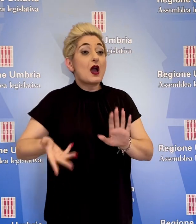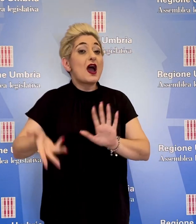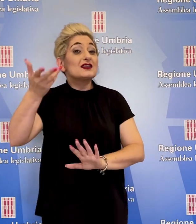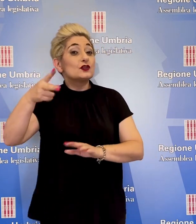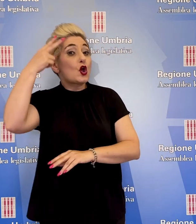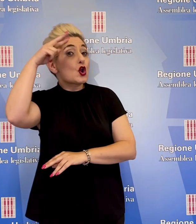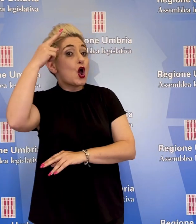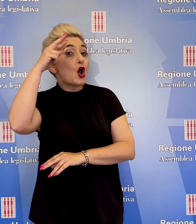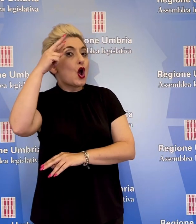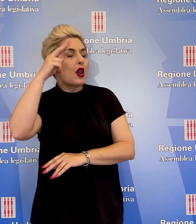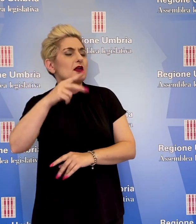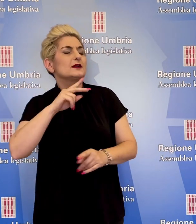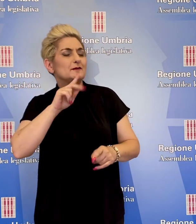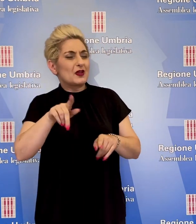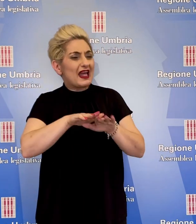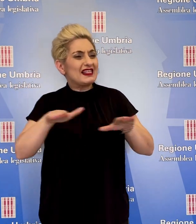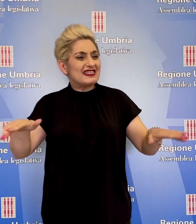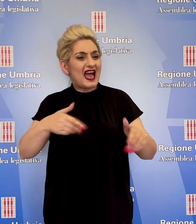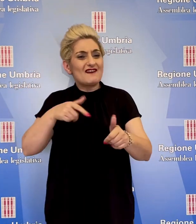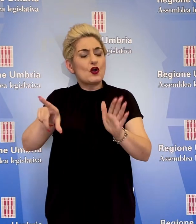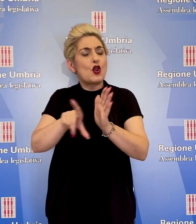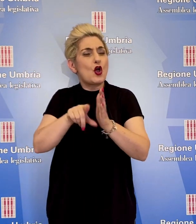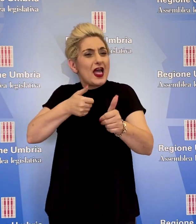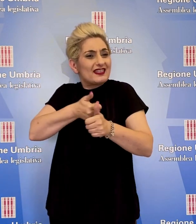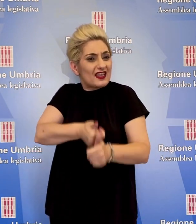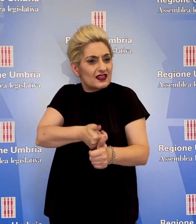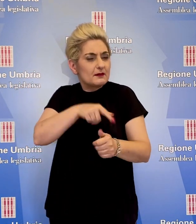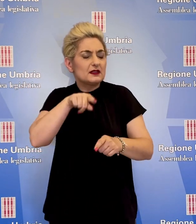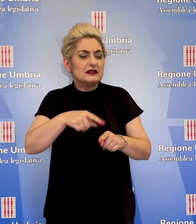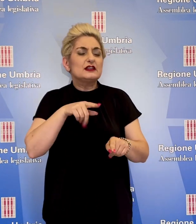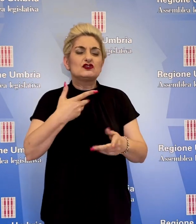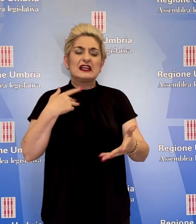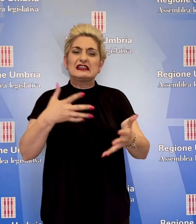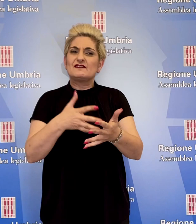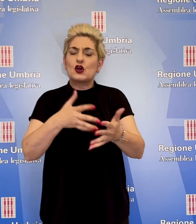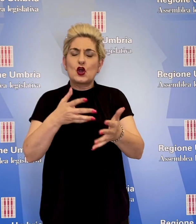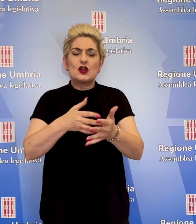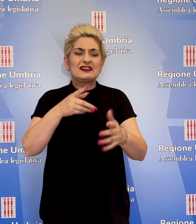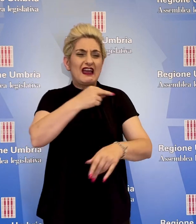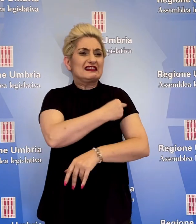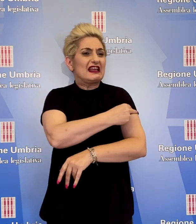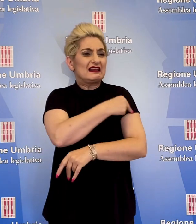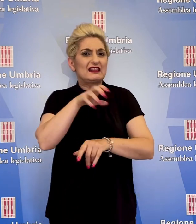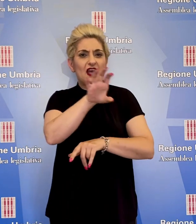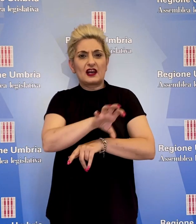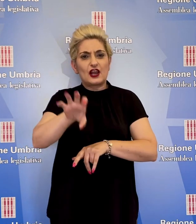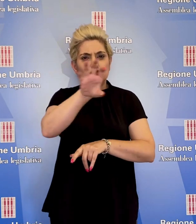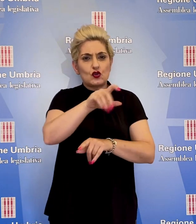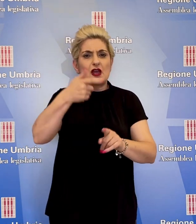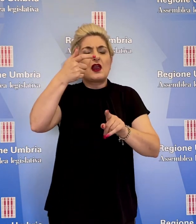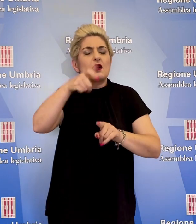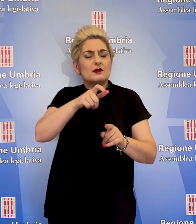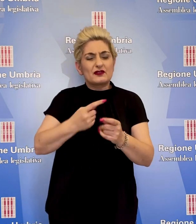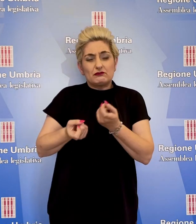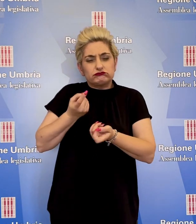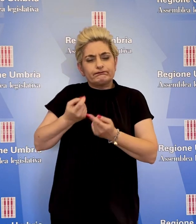degli adempimenti sono emerse criticità pregresse sulla sanità regionale, dato che nel periodo 2017-2019